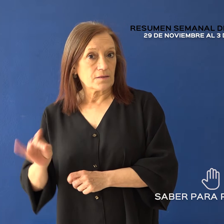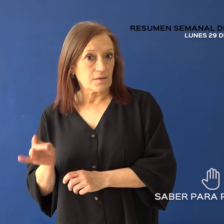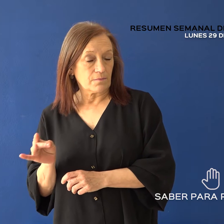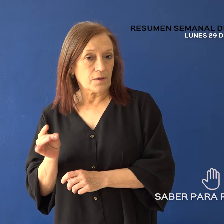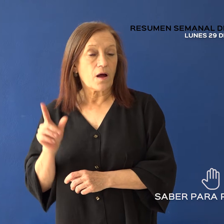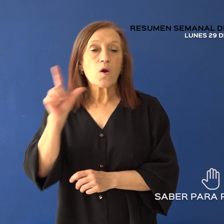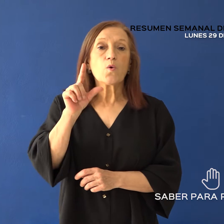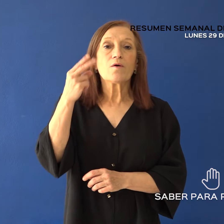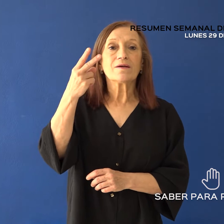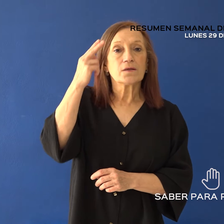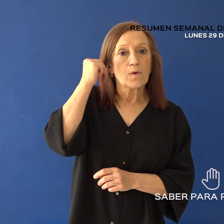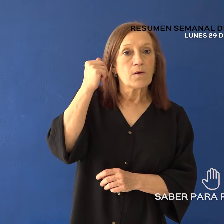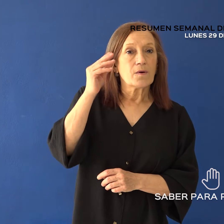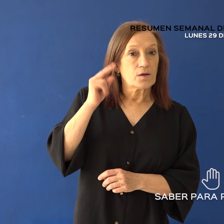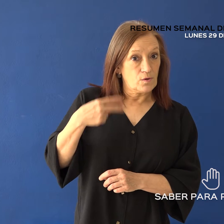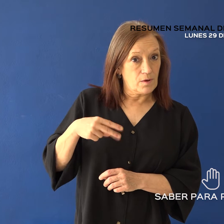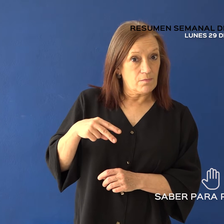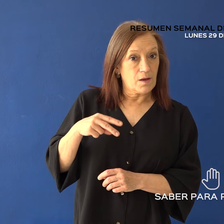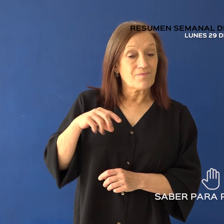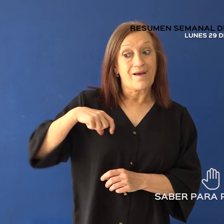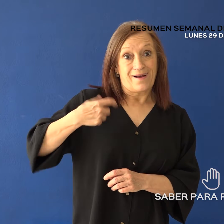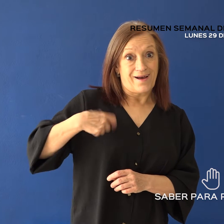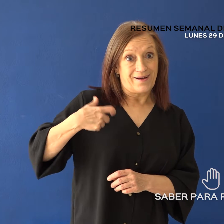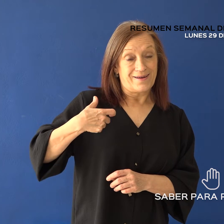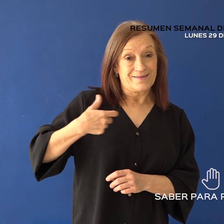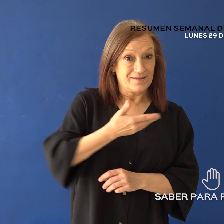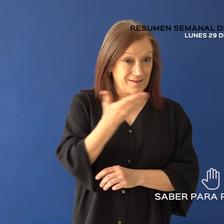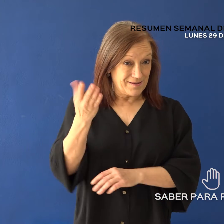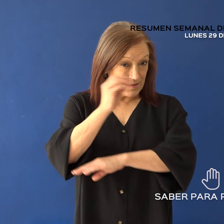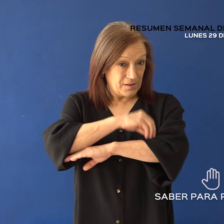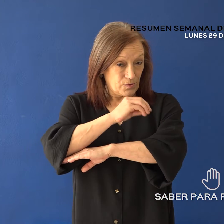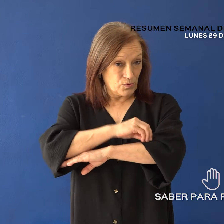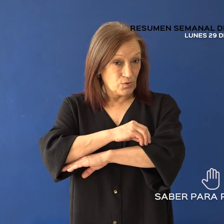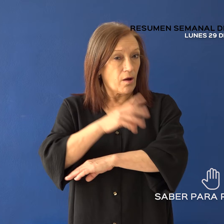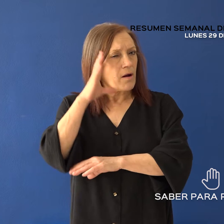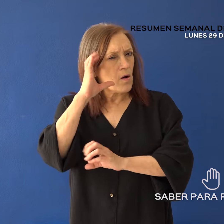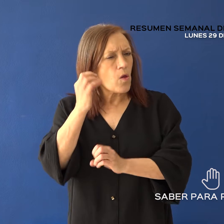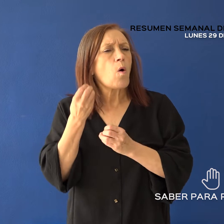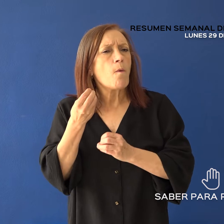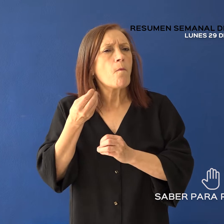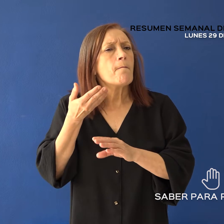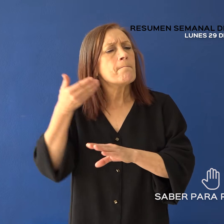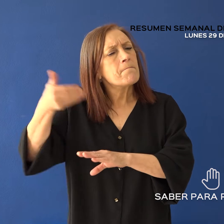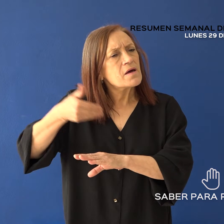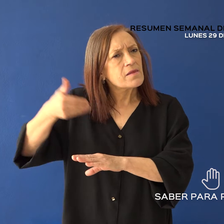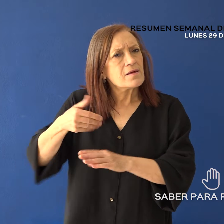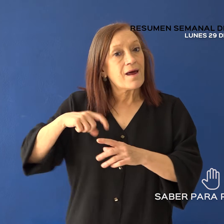Lunes 29. La Caja de Servicios Sociales recordó cómo solicitar el carnet para cobertura de